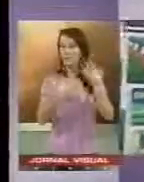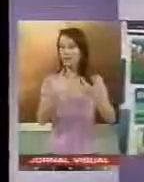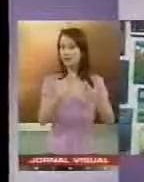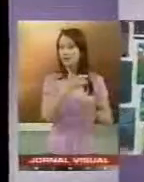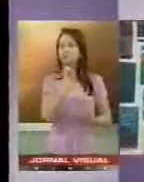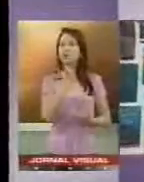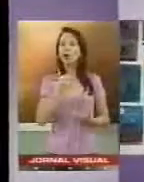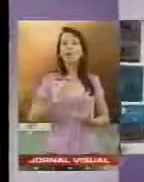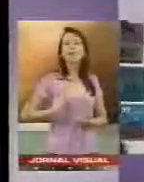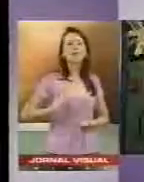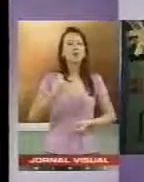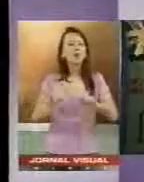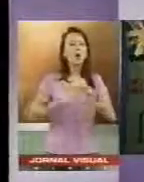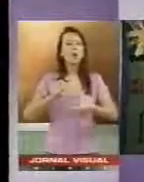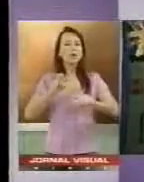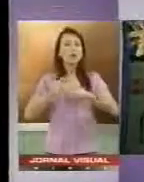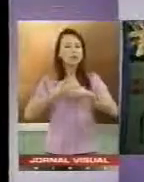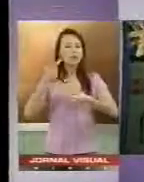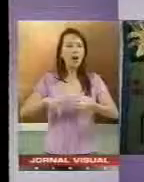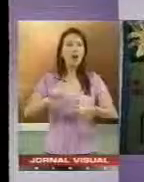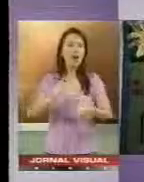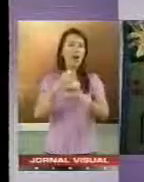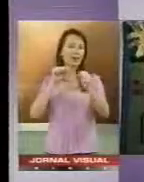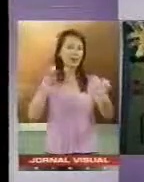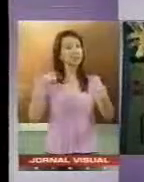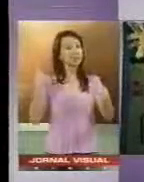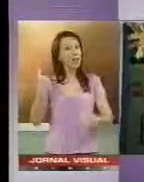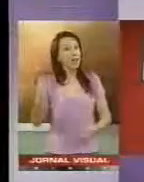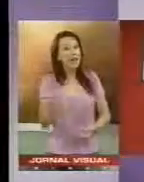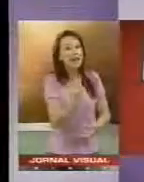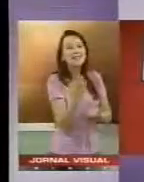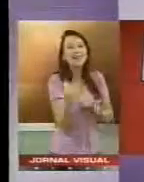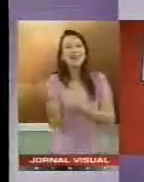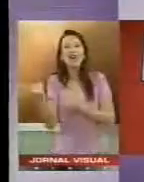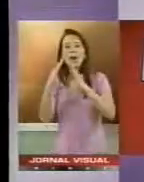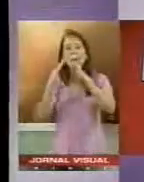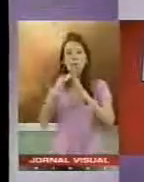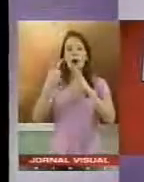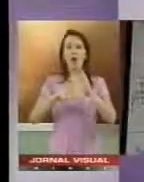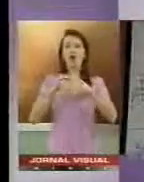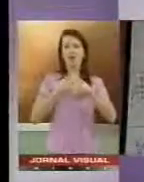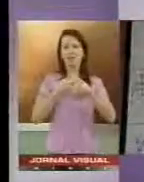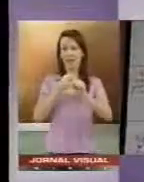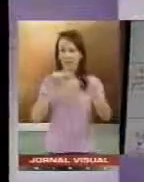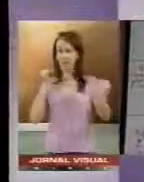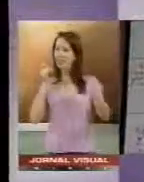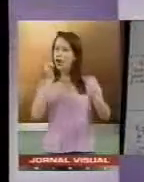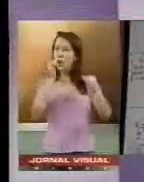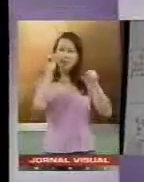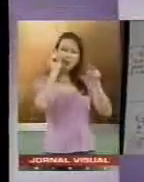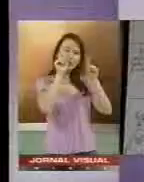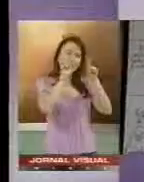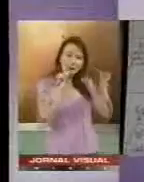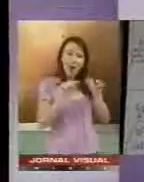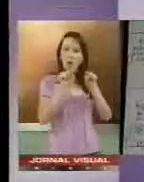A vida na cidade grande retratada sob o olhar de cada jovem habitante. Nas histórias em quadrinhos, situações do